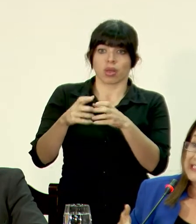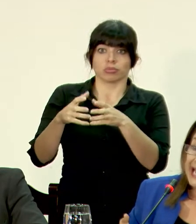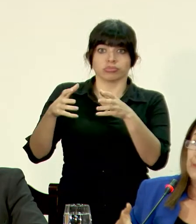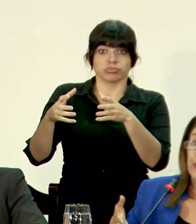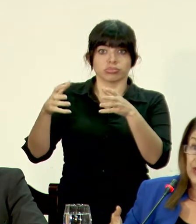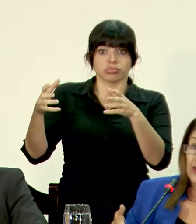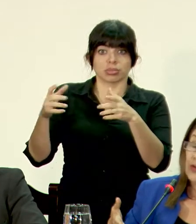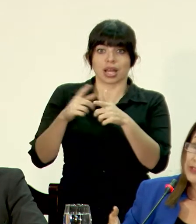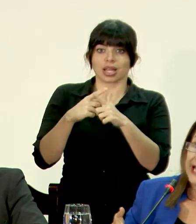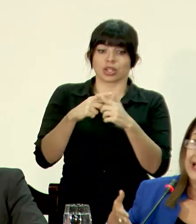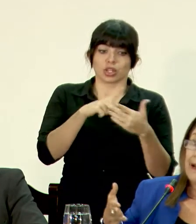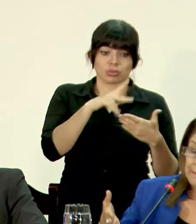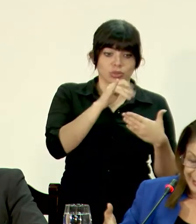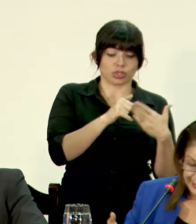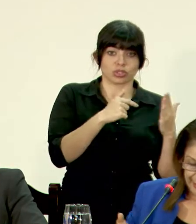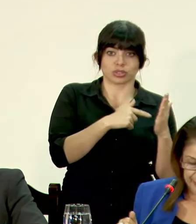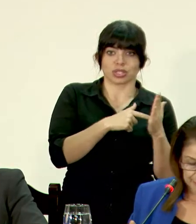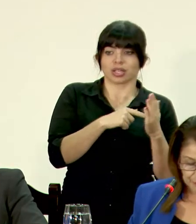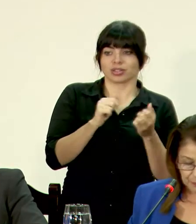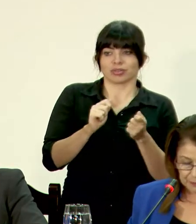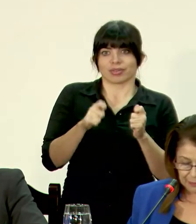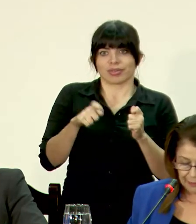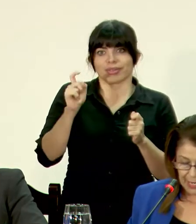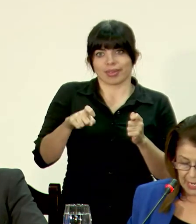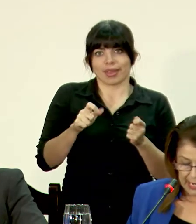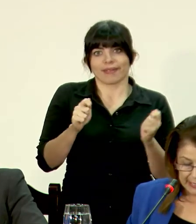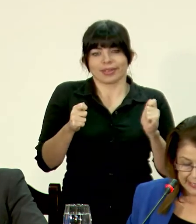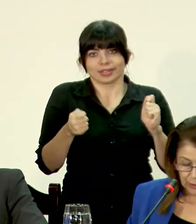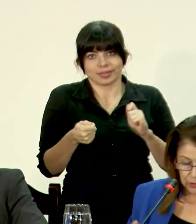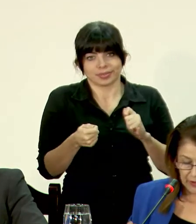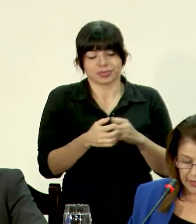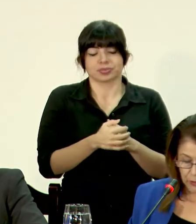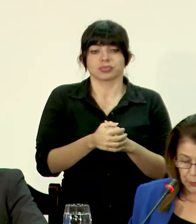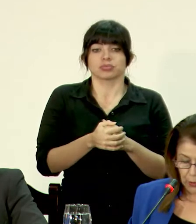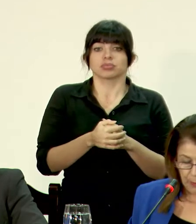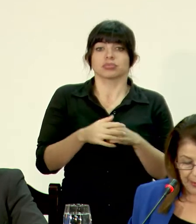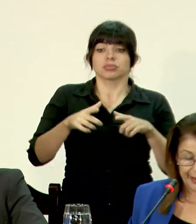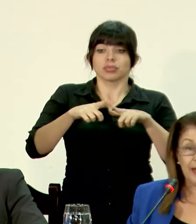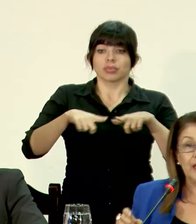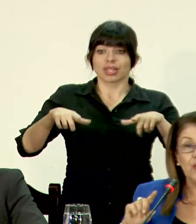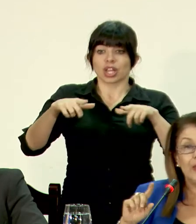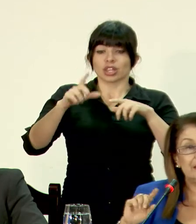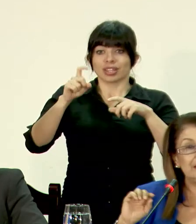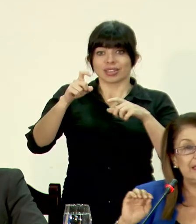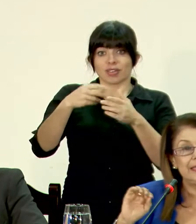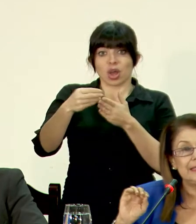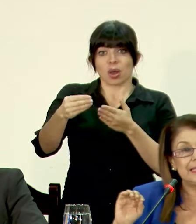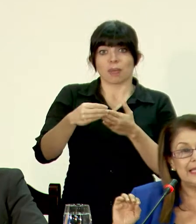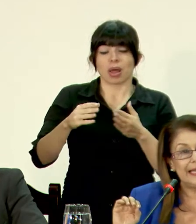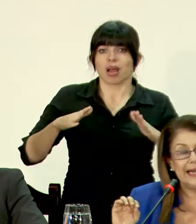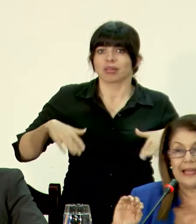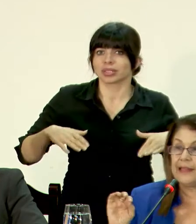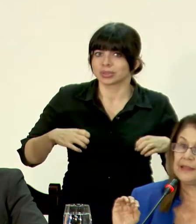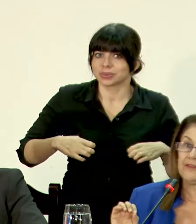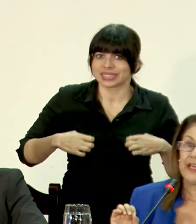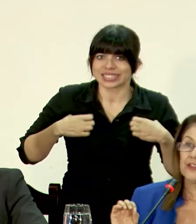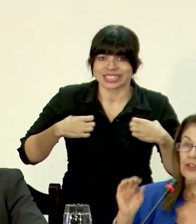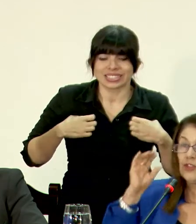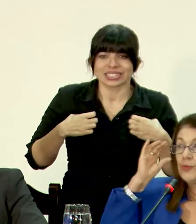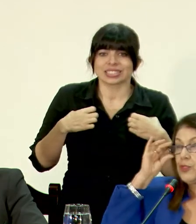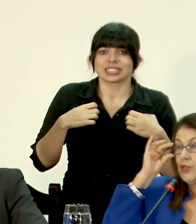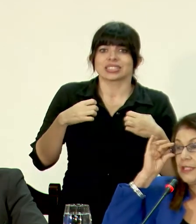Entonces ya el proyecto como tal variaba. De los terrenos por comprar no existía ni siquiera la